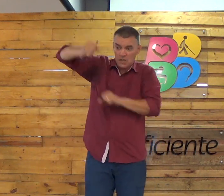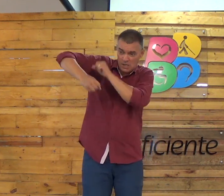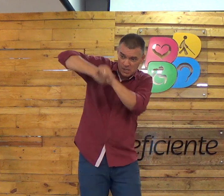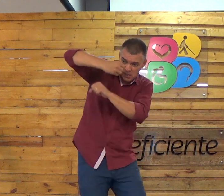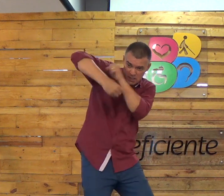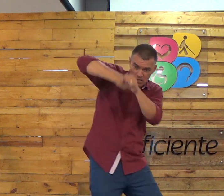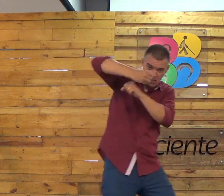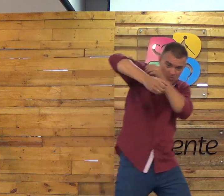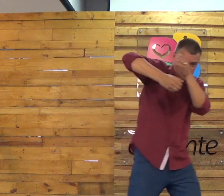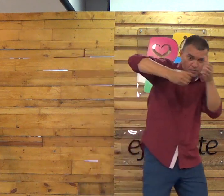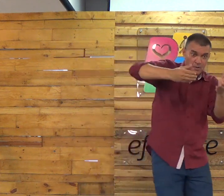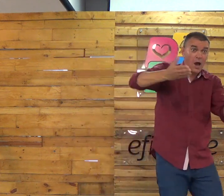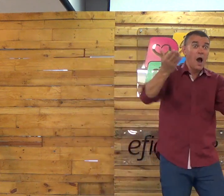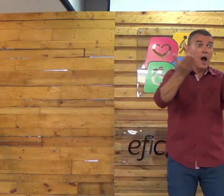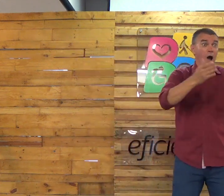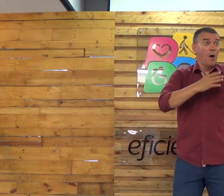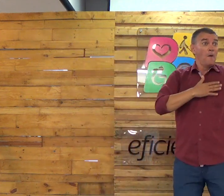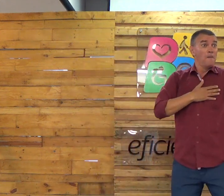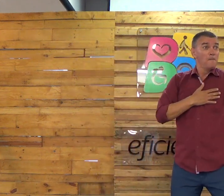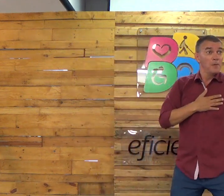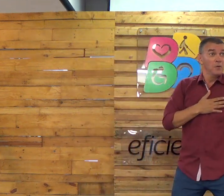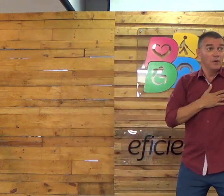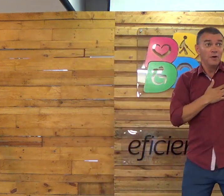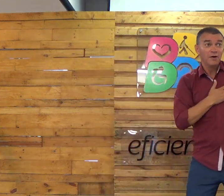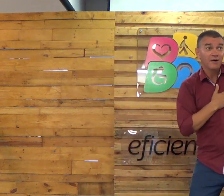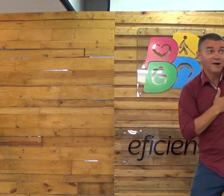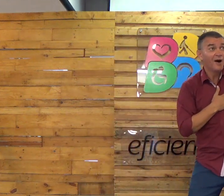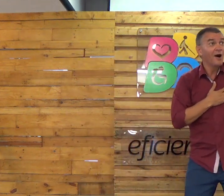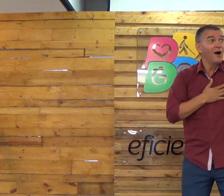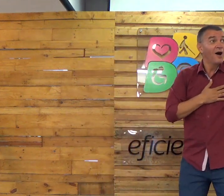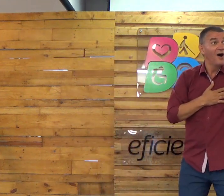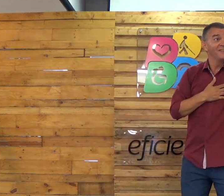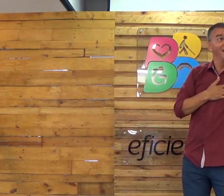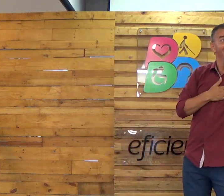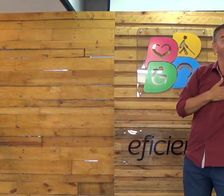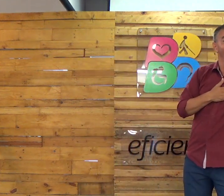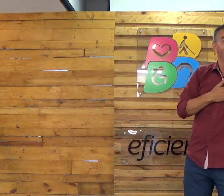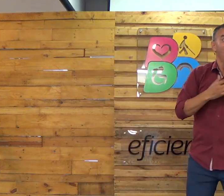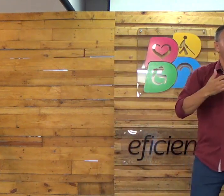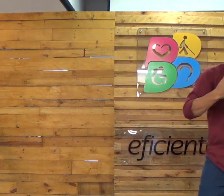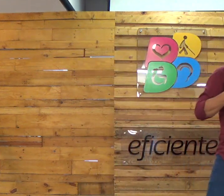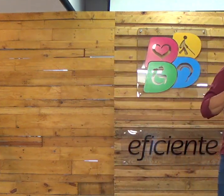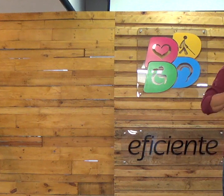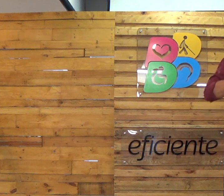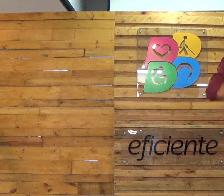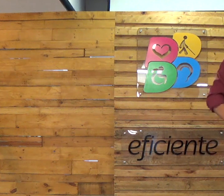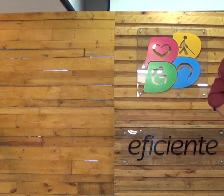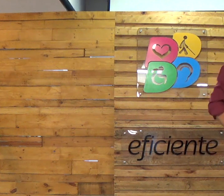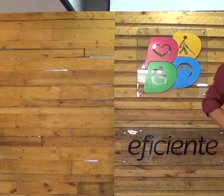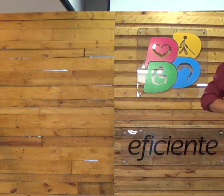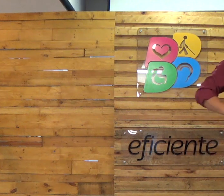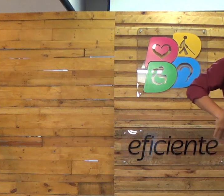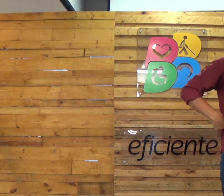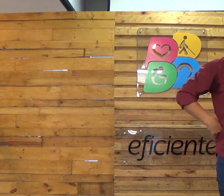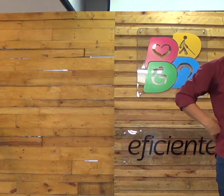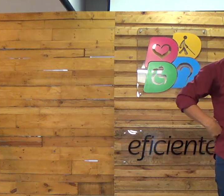e os anos foram passando e agora estamos no ano de 1980, e aí eu nasci de novo,